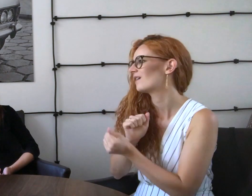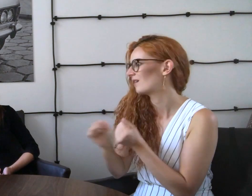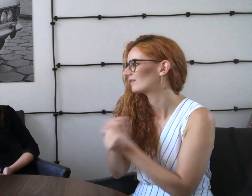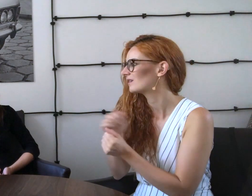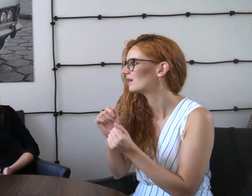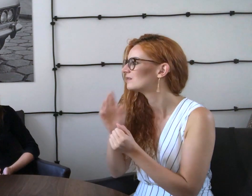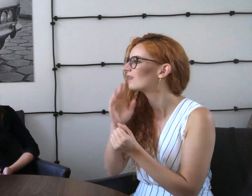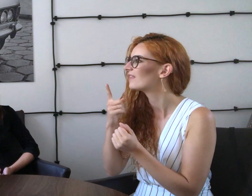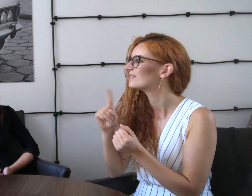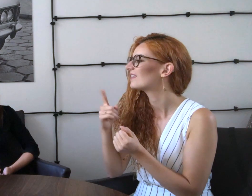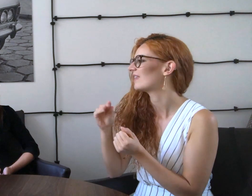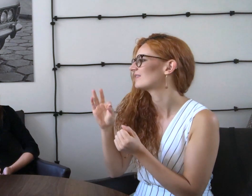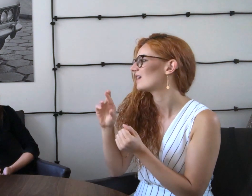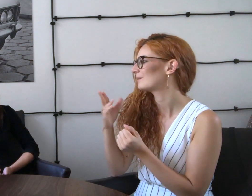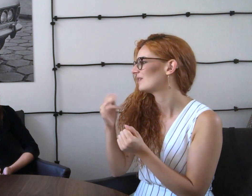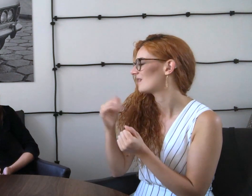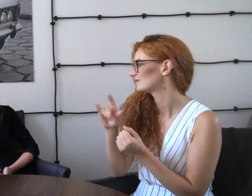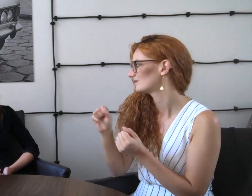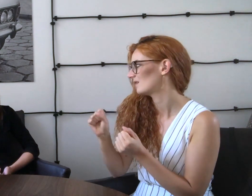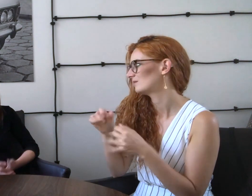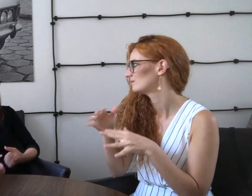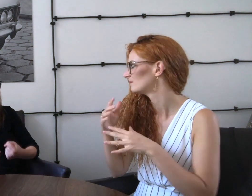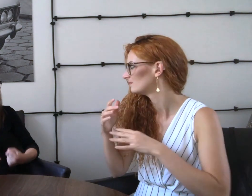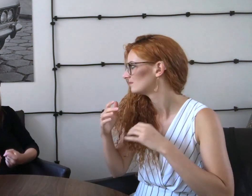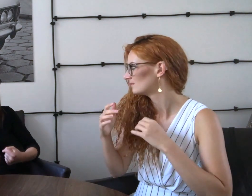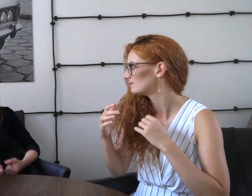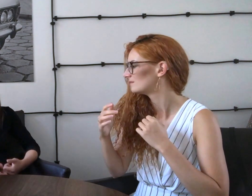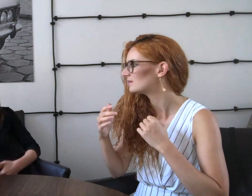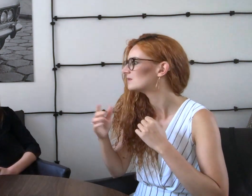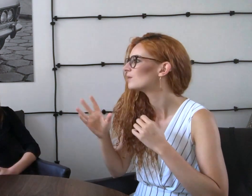walki. To jest taka pełna determinacja.